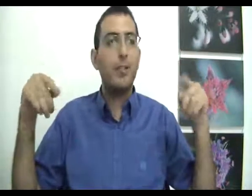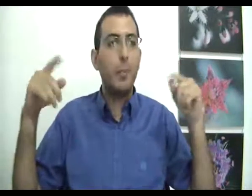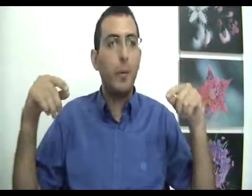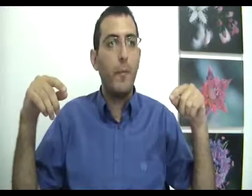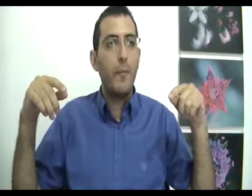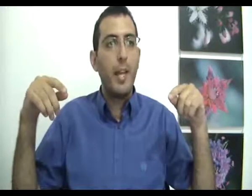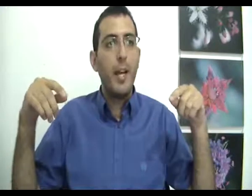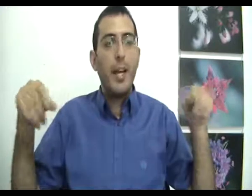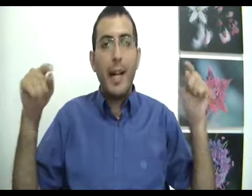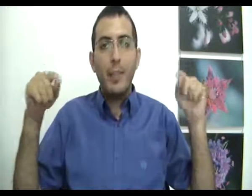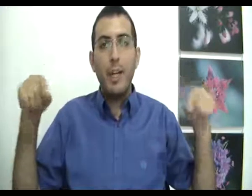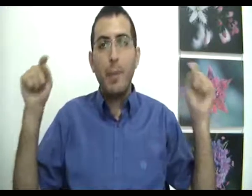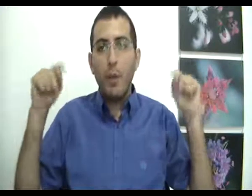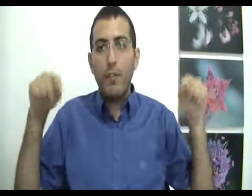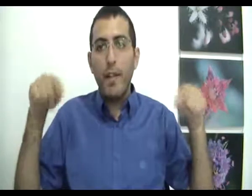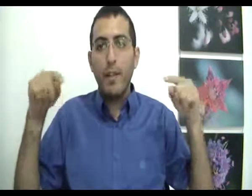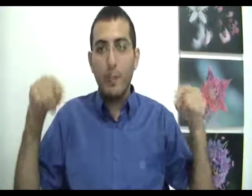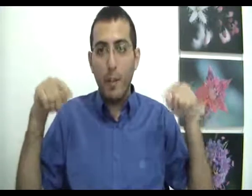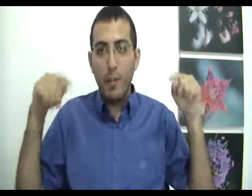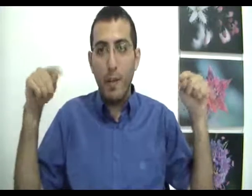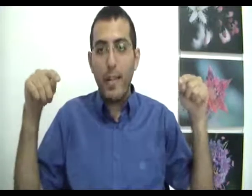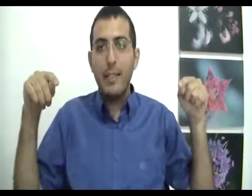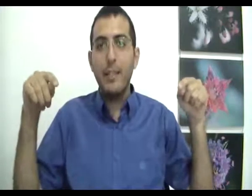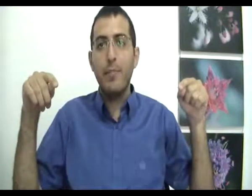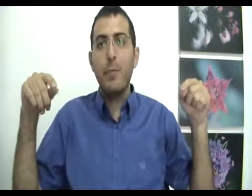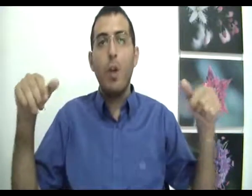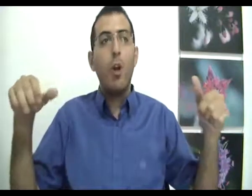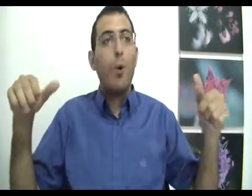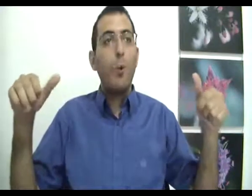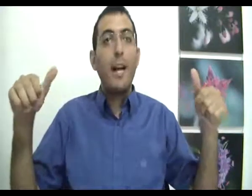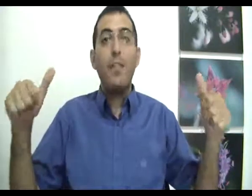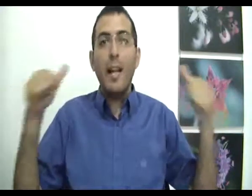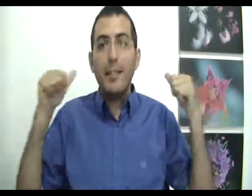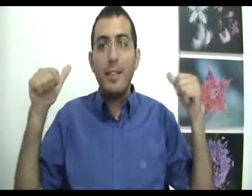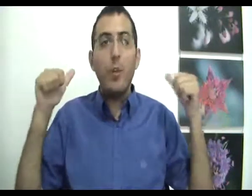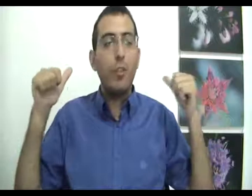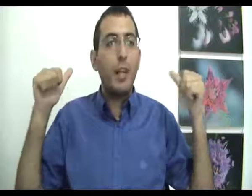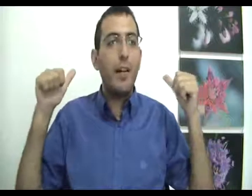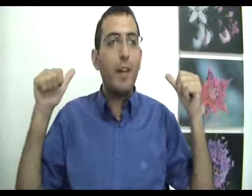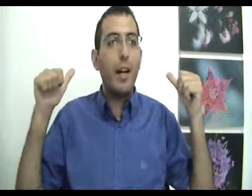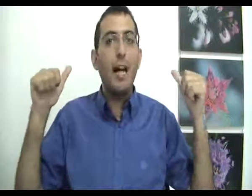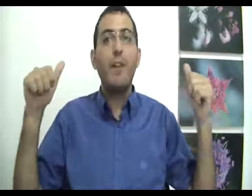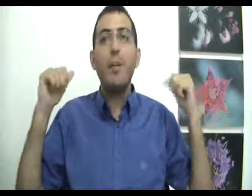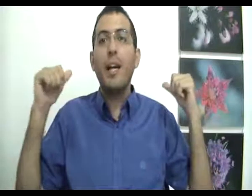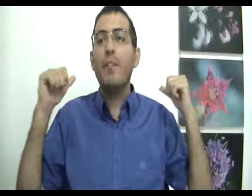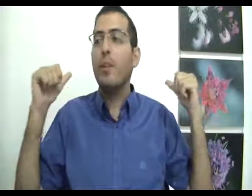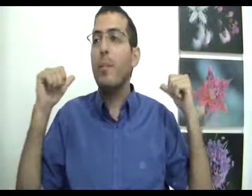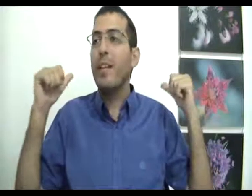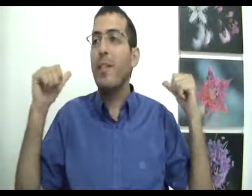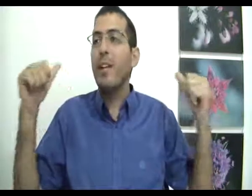שבו כאשר בהווה ברגע הזה הוא יחווה את הזיכרונות של העבר אבל הוא יחווה אותם כדבר